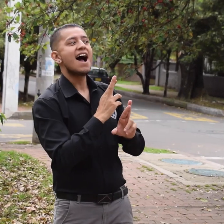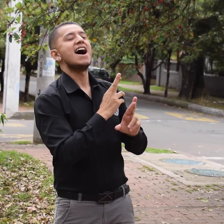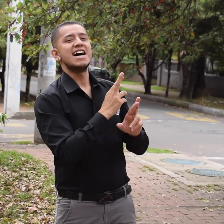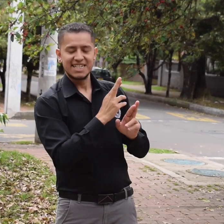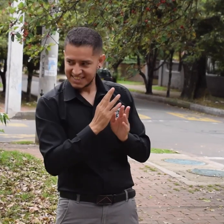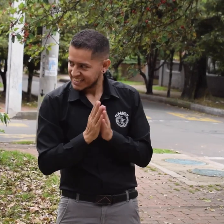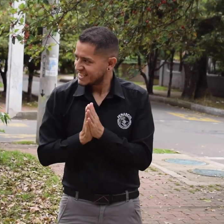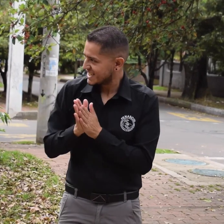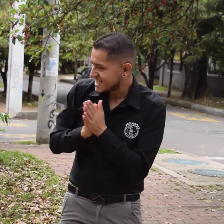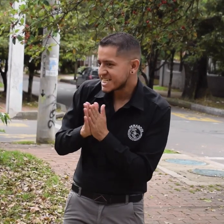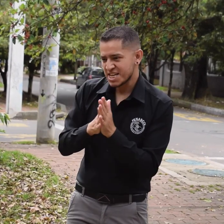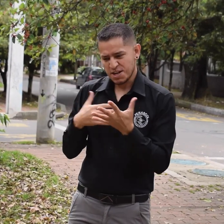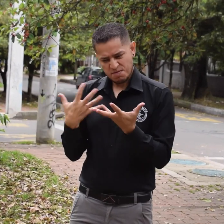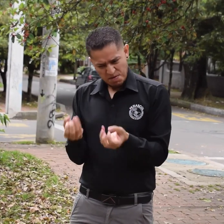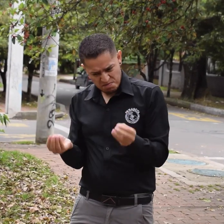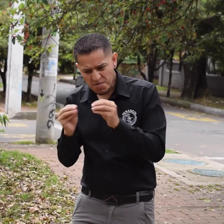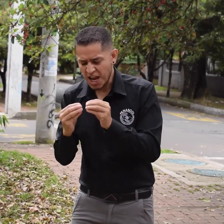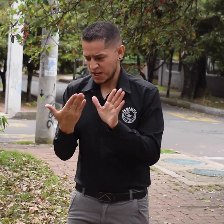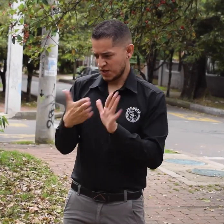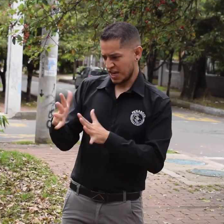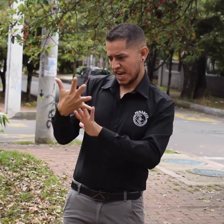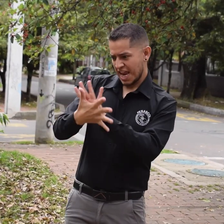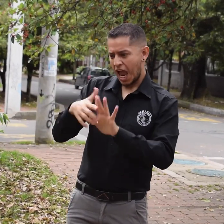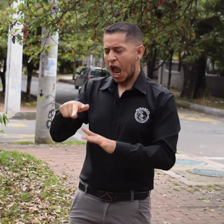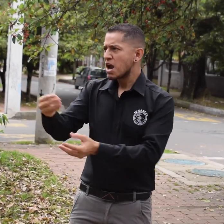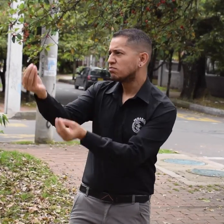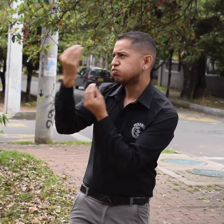Para así continuar con la formación en la lengua.